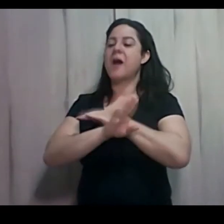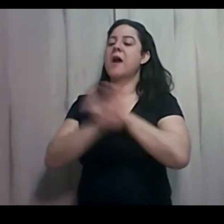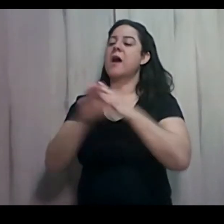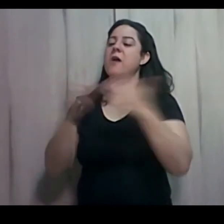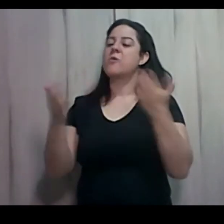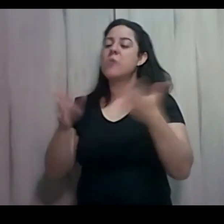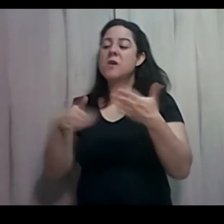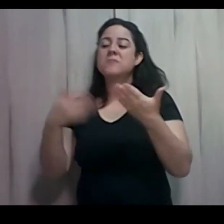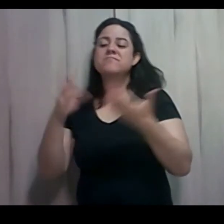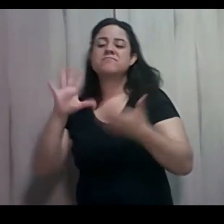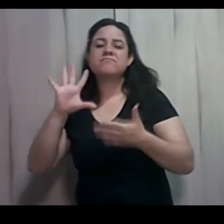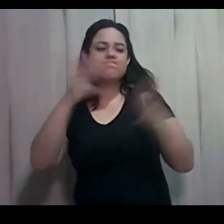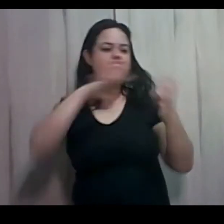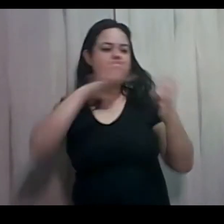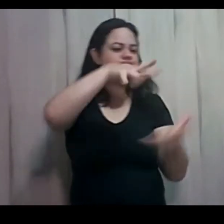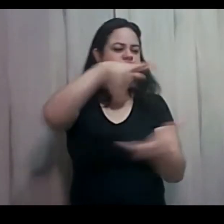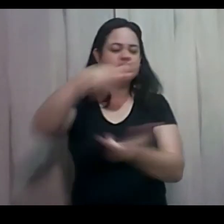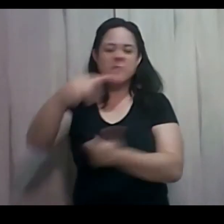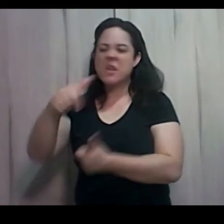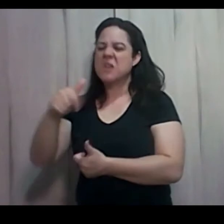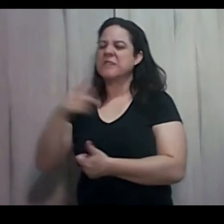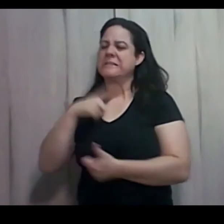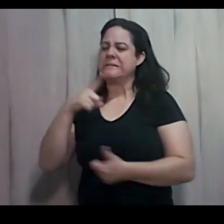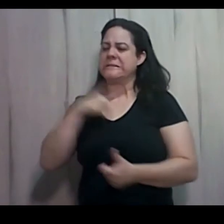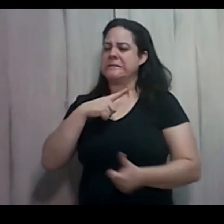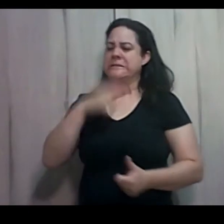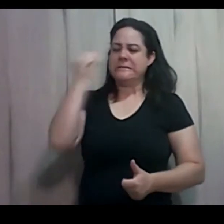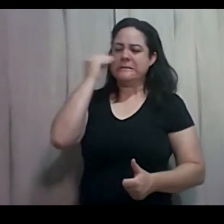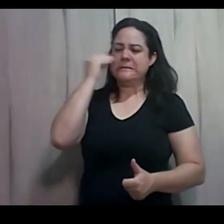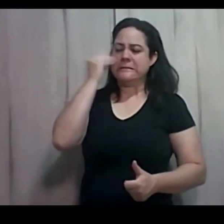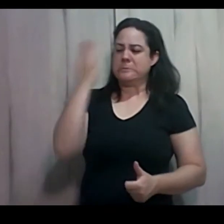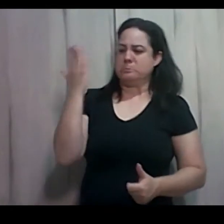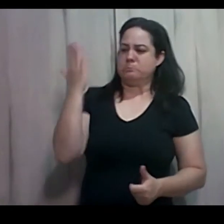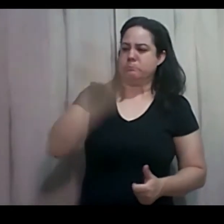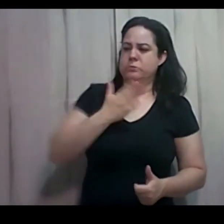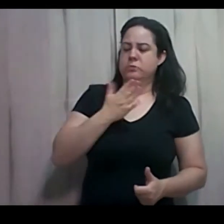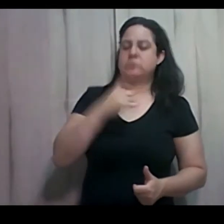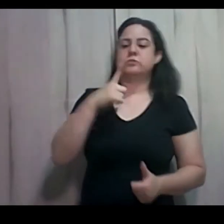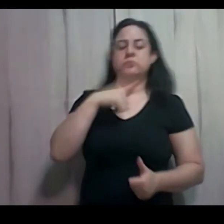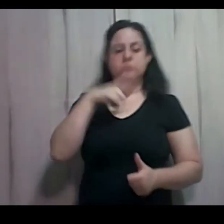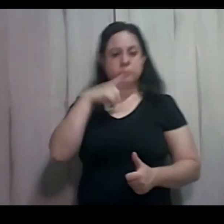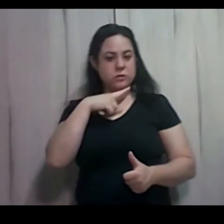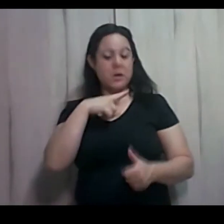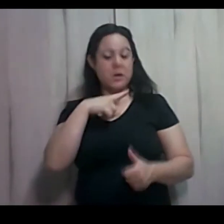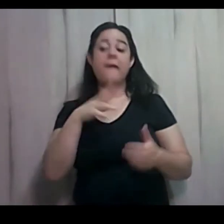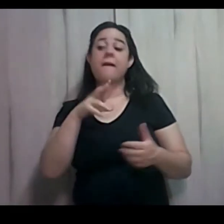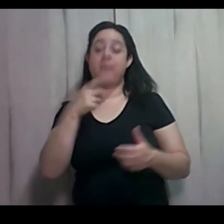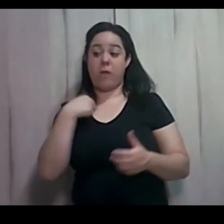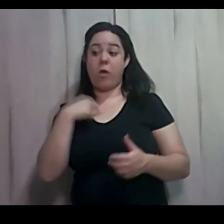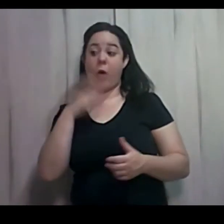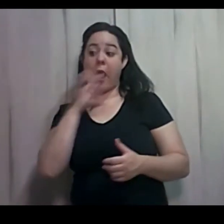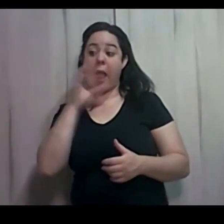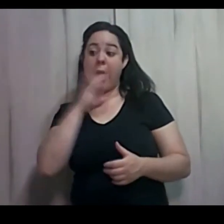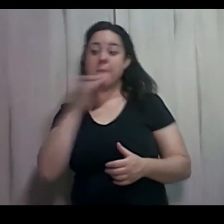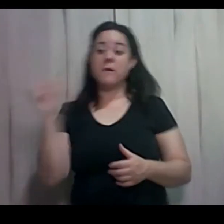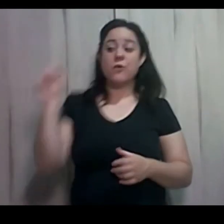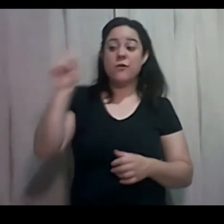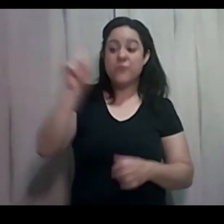mundo para pôr à prova os que habitam na terra. Veio em breve. Retenha o que você tem para que